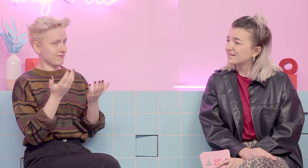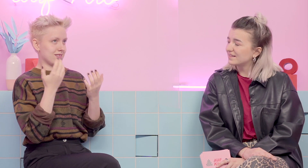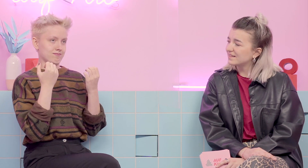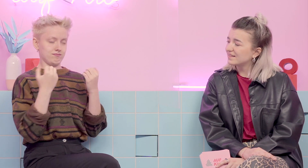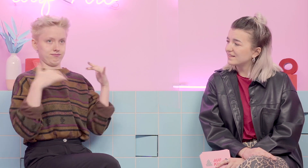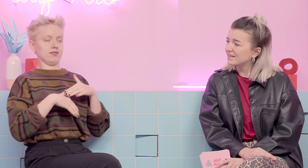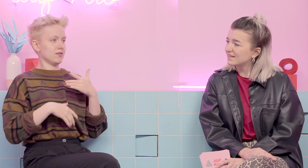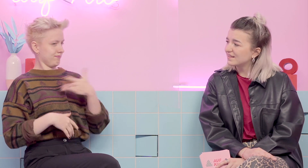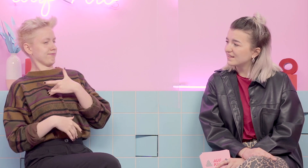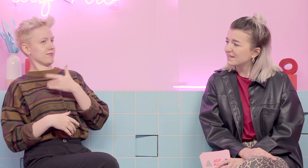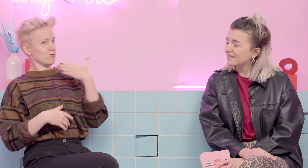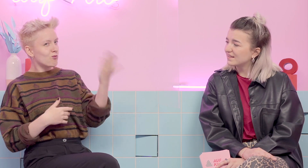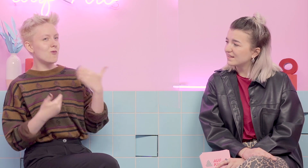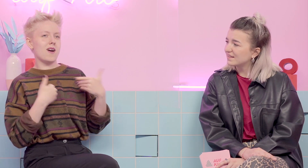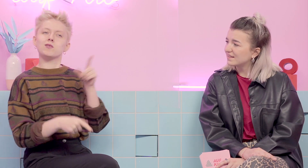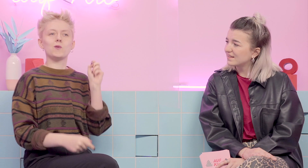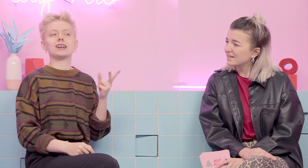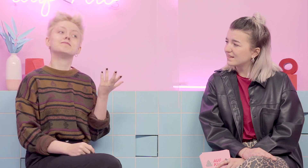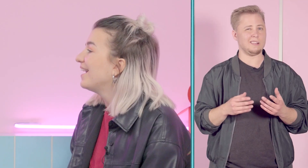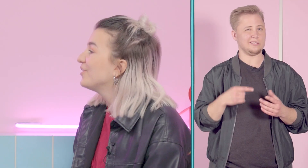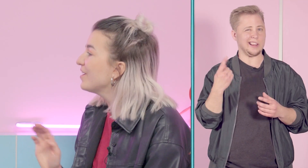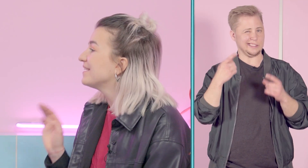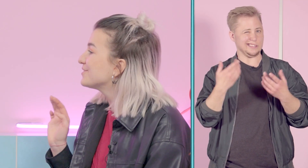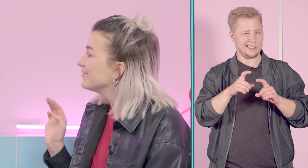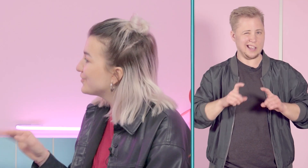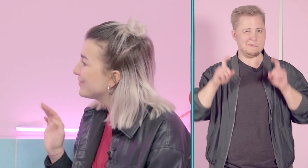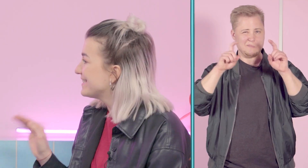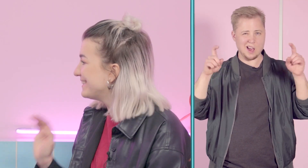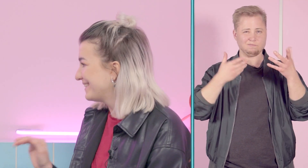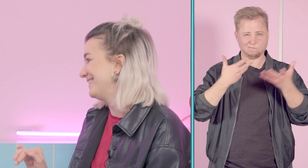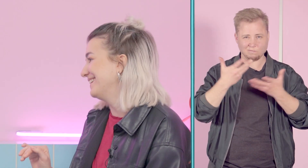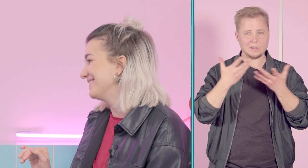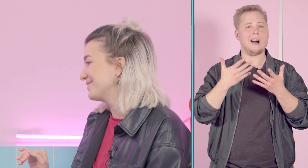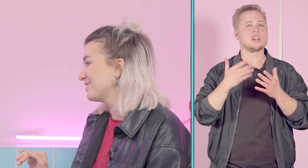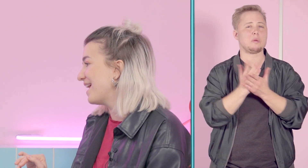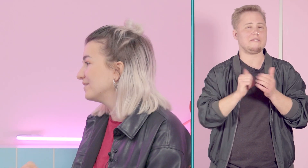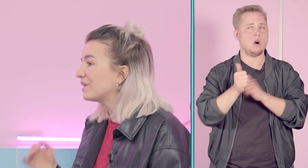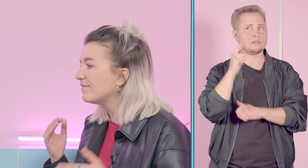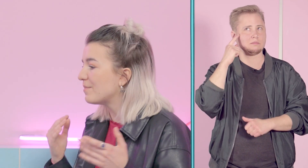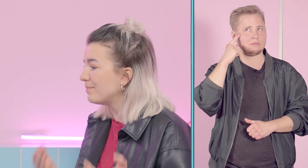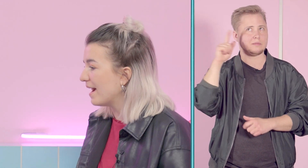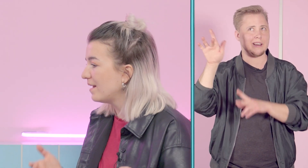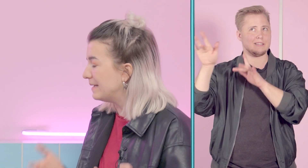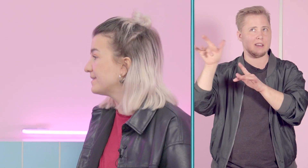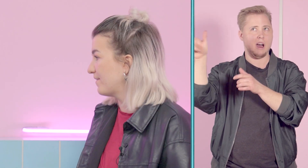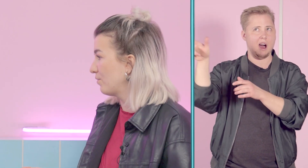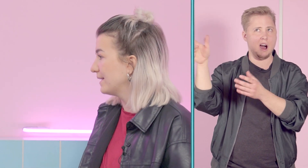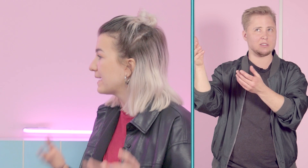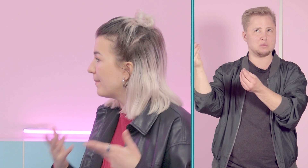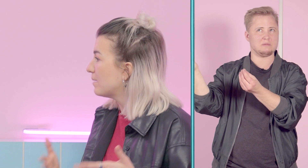krass fand und was ich irgendwie überhaupt nicht in Ordnung finde. Ich höre jetzt irgendwie schon fast die KritikerInnen so sagen, okay, wenn man mehr Lebenserfahrung hat, kann man aber